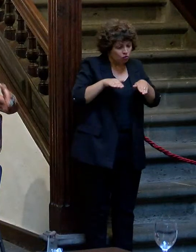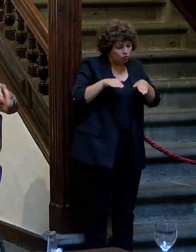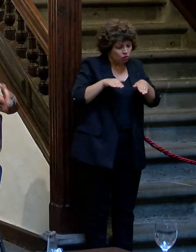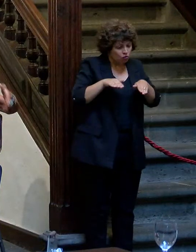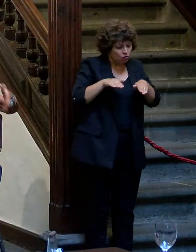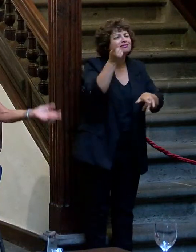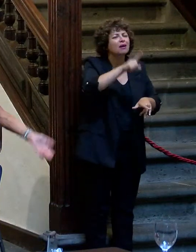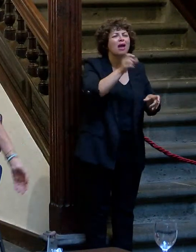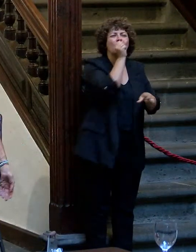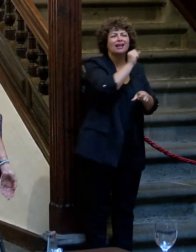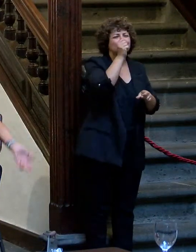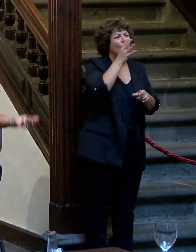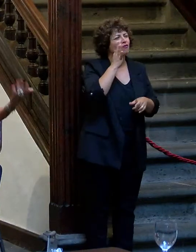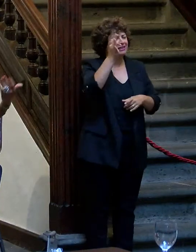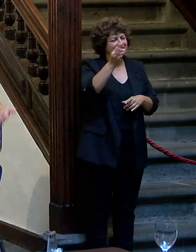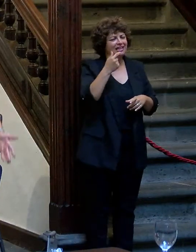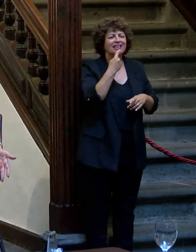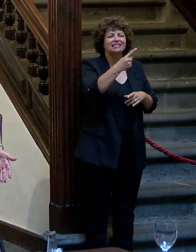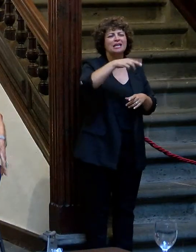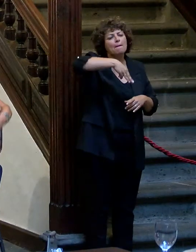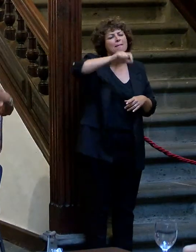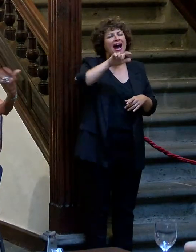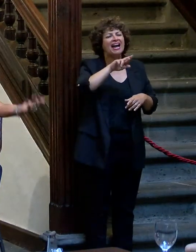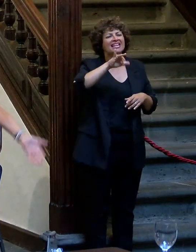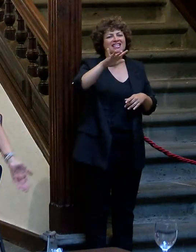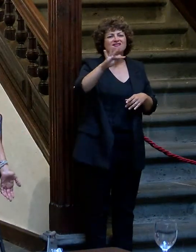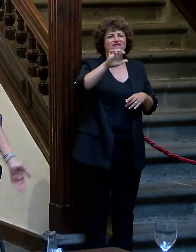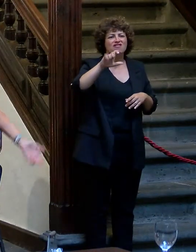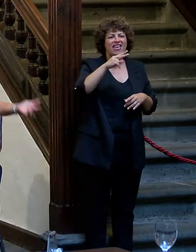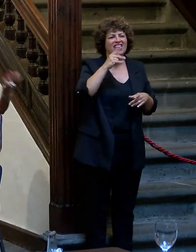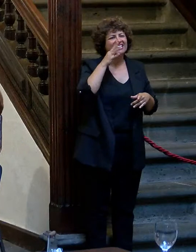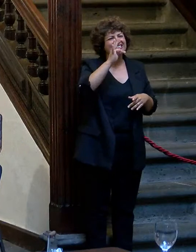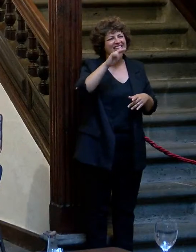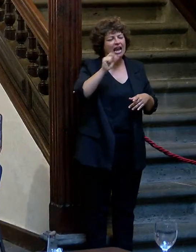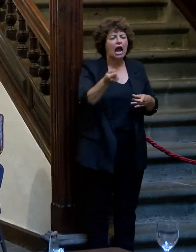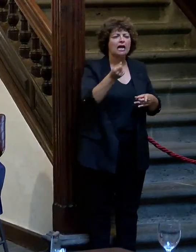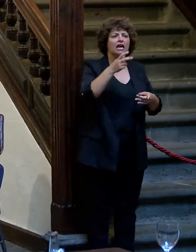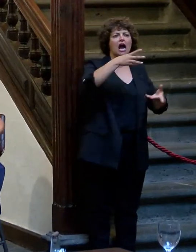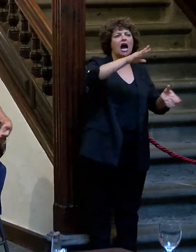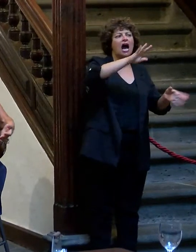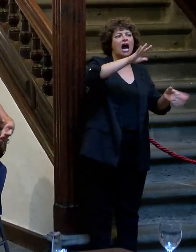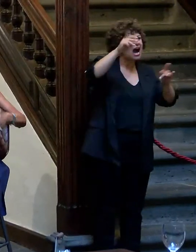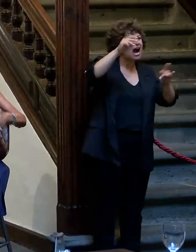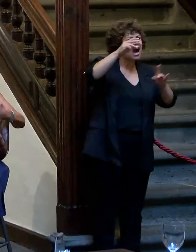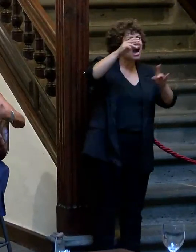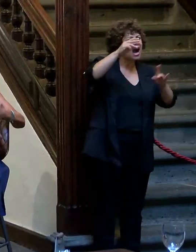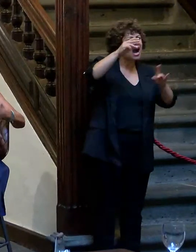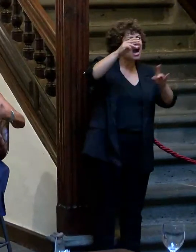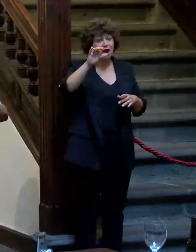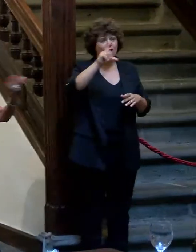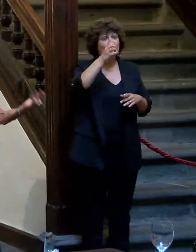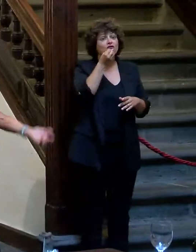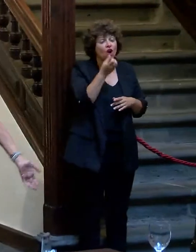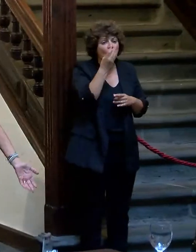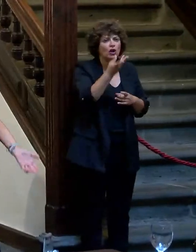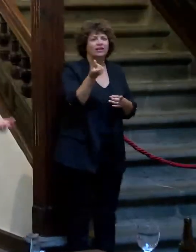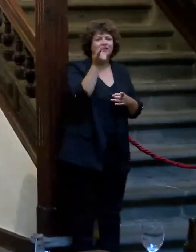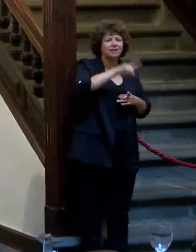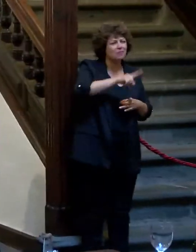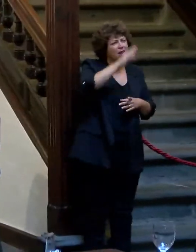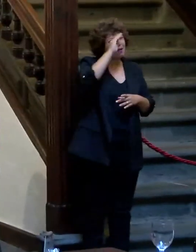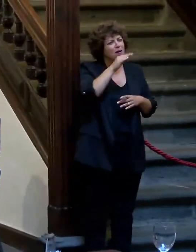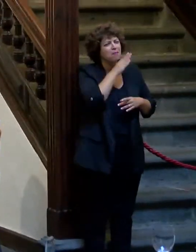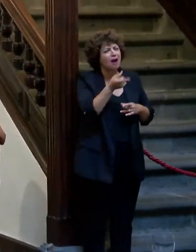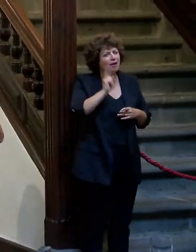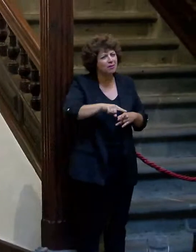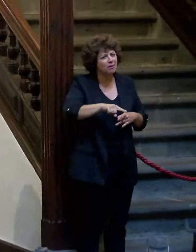canción francesa y mi madre ponía a Mariféz de Triana a la radio, a Lola Flores, a La Paquera de Jerez y mi padre escuchaba a Pepe Marchena, a La Niña